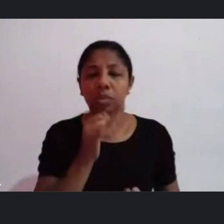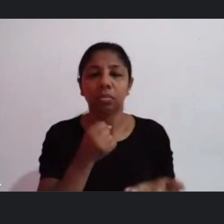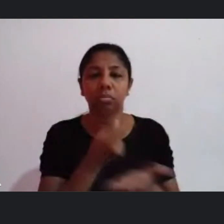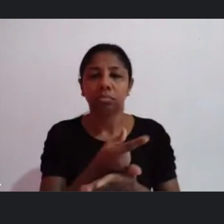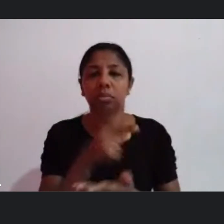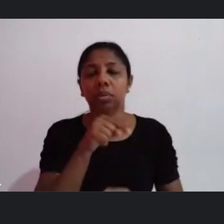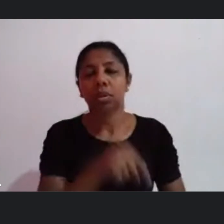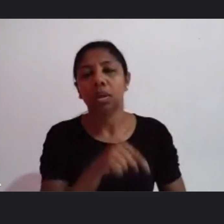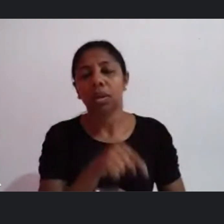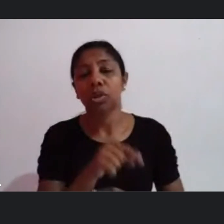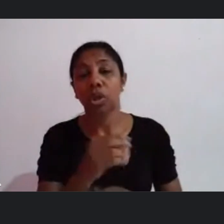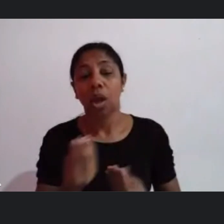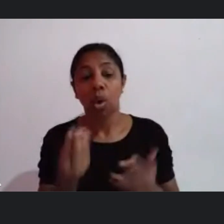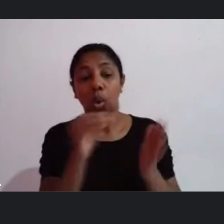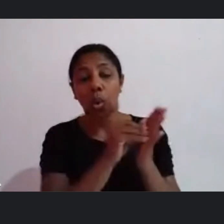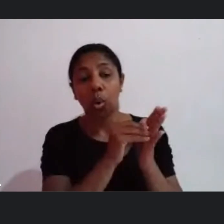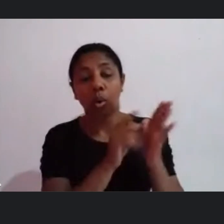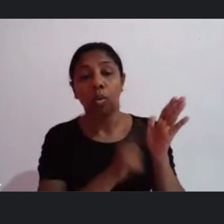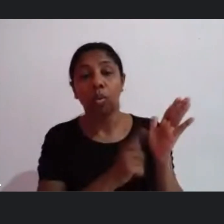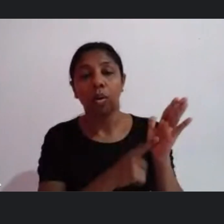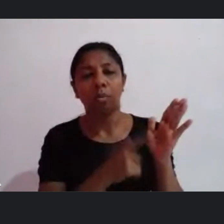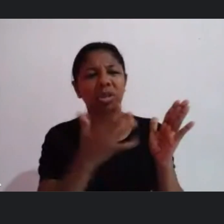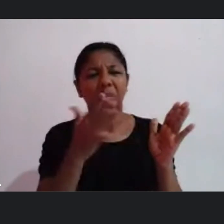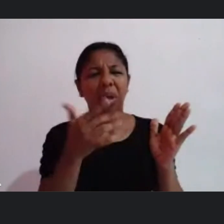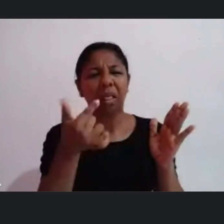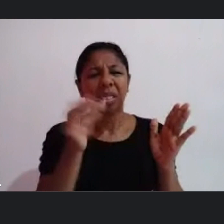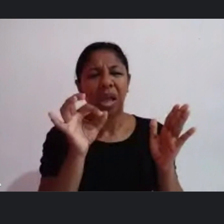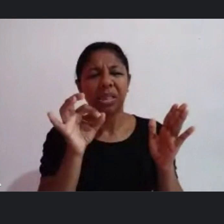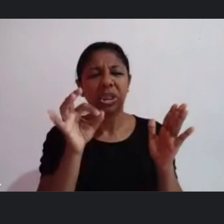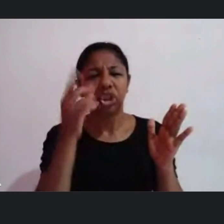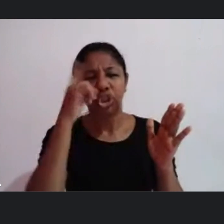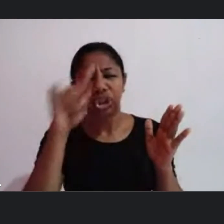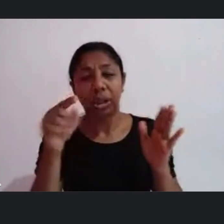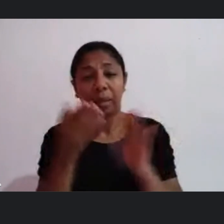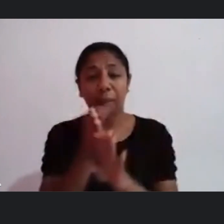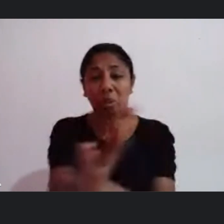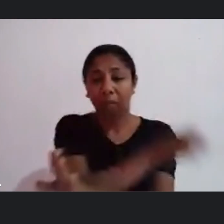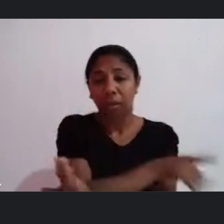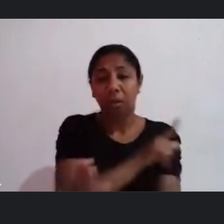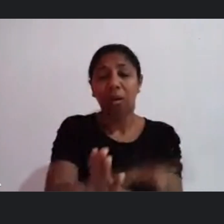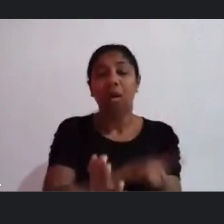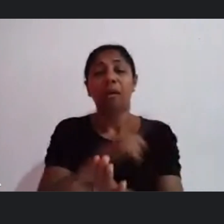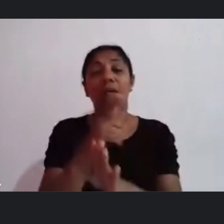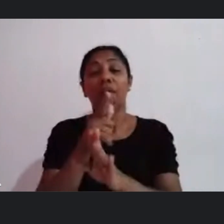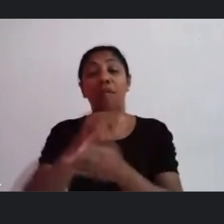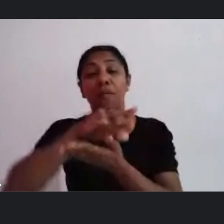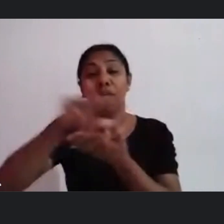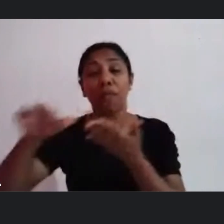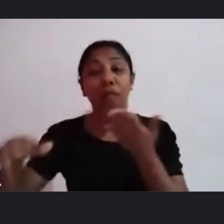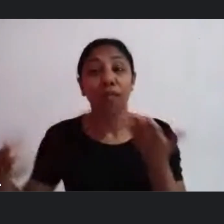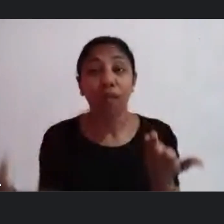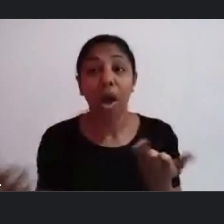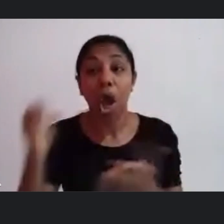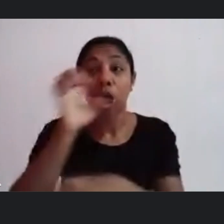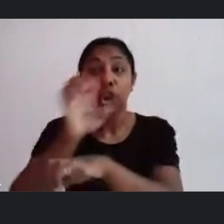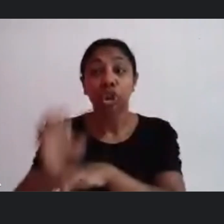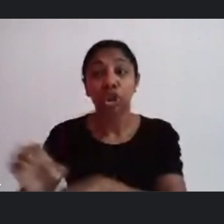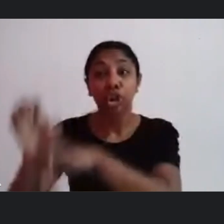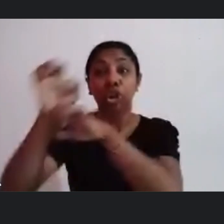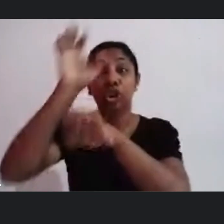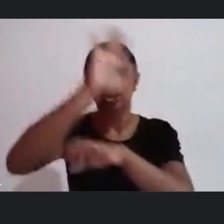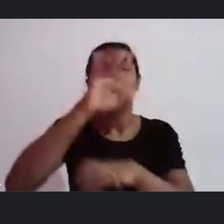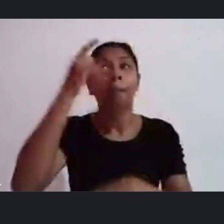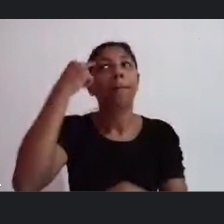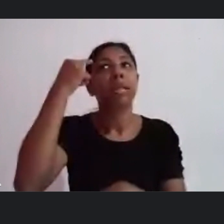NIC foi colocar há poucos dias há menos de 10 dias vários estados e municípios estavam pensando em comprar o seu equipamento de cinema através da Paula Gustavo